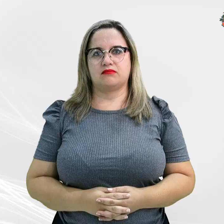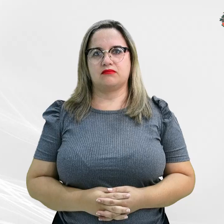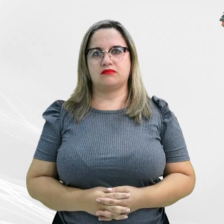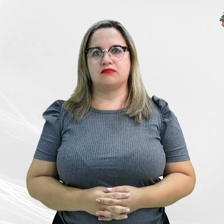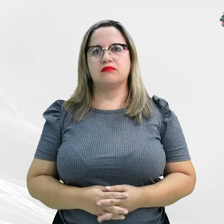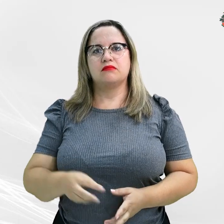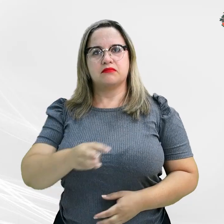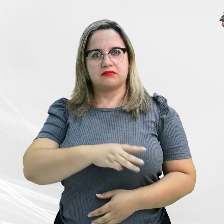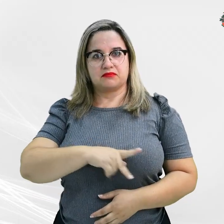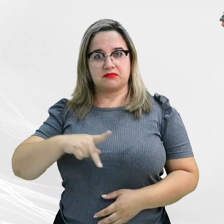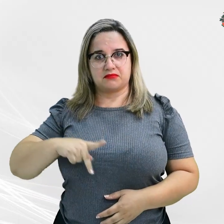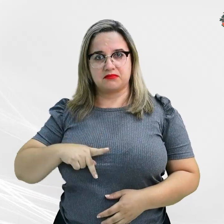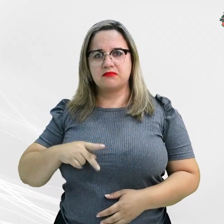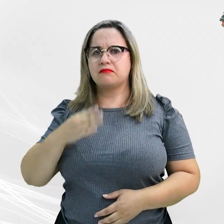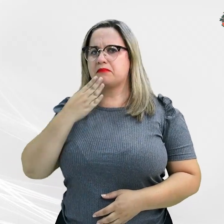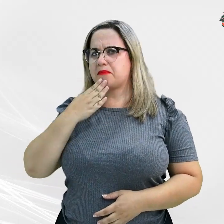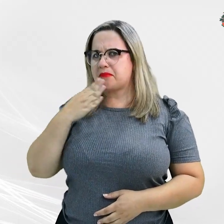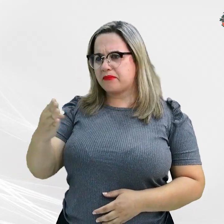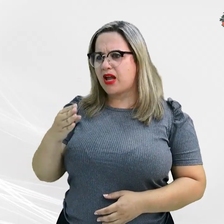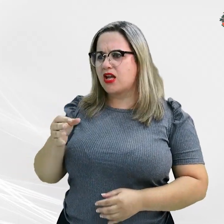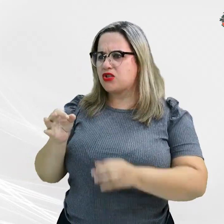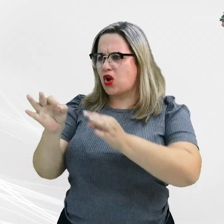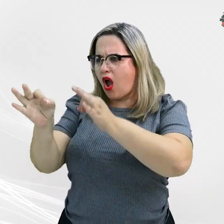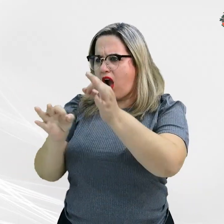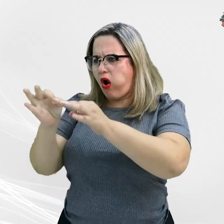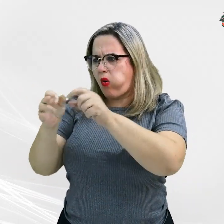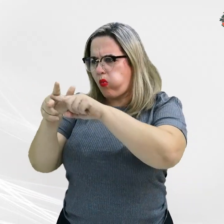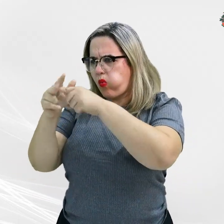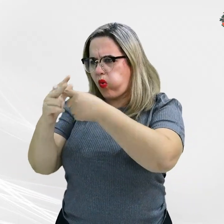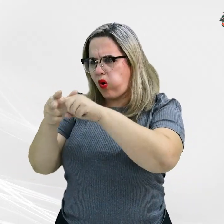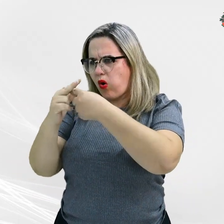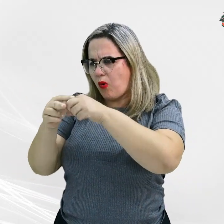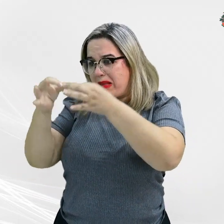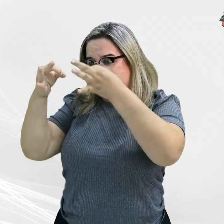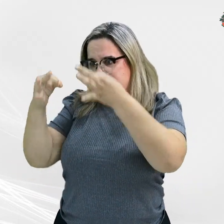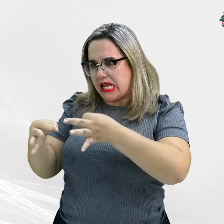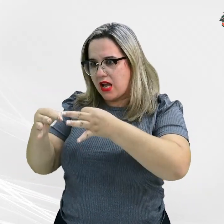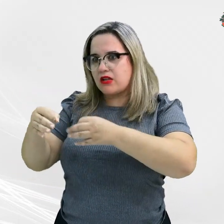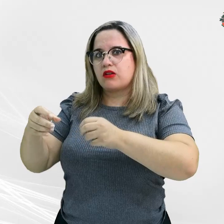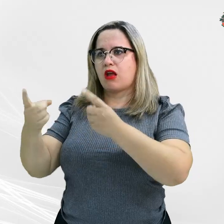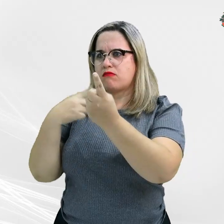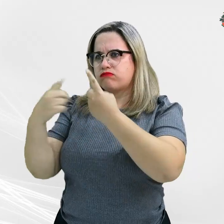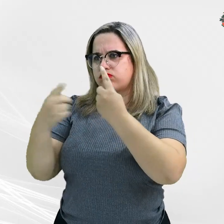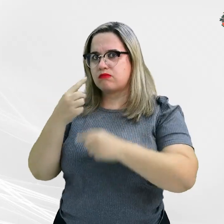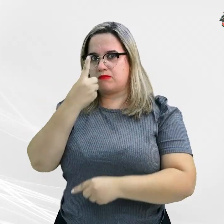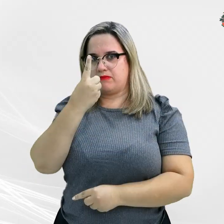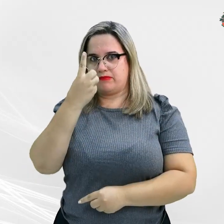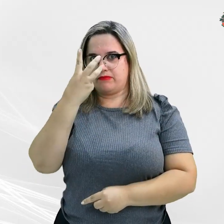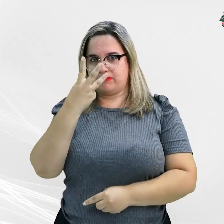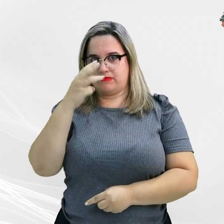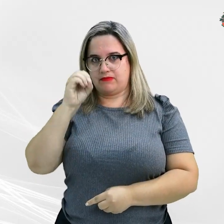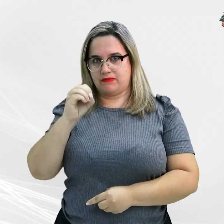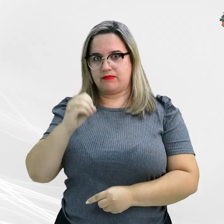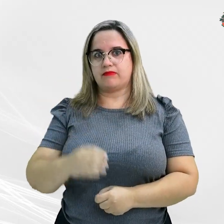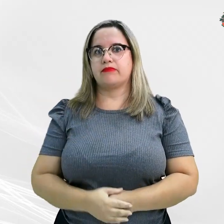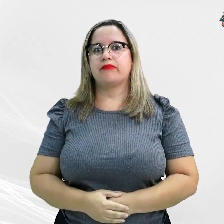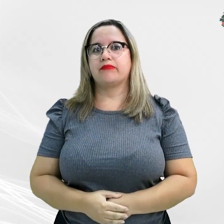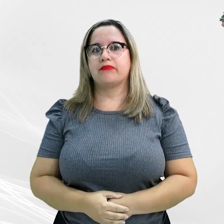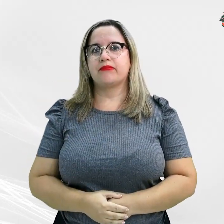Ministério Público requer regularização de trevo na MT-130 O Ministério Público do Estado de